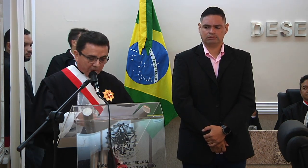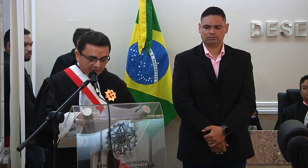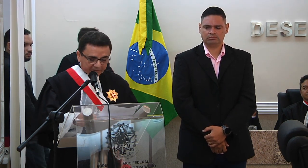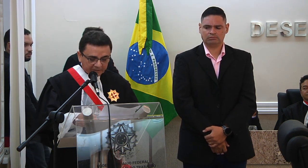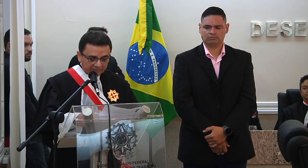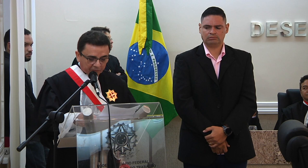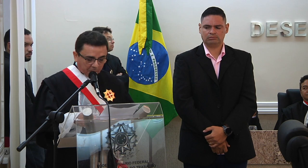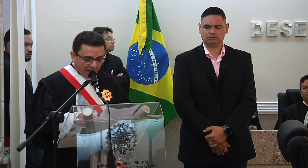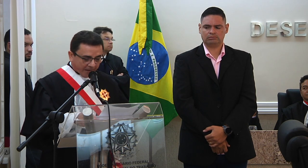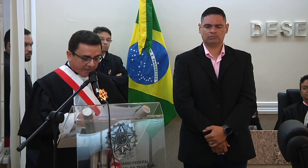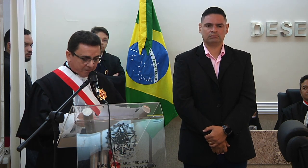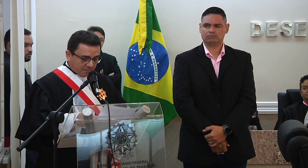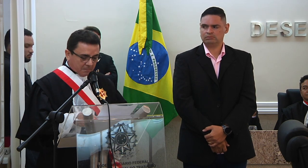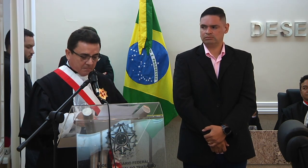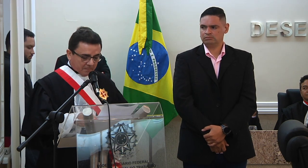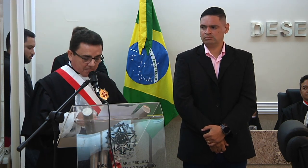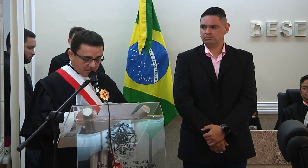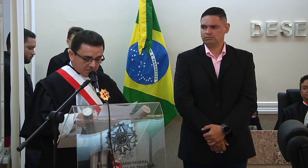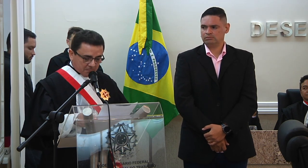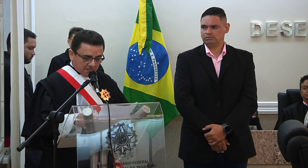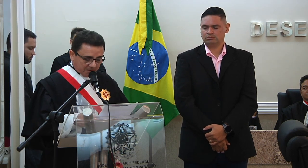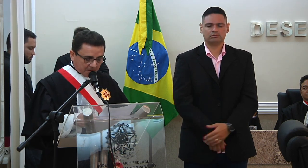ao meu inesquecível pai